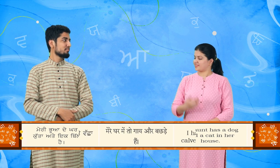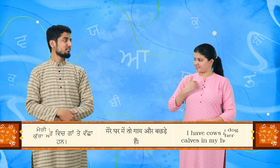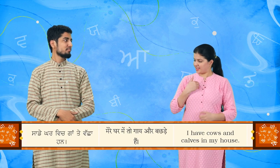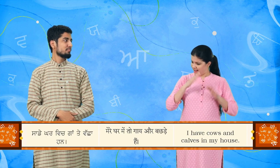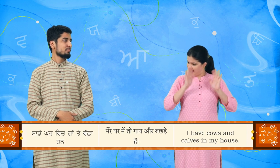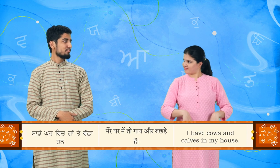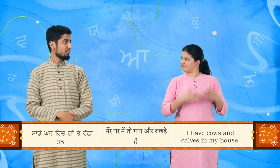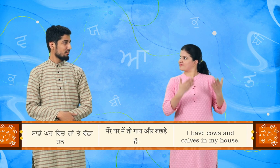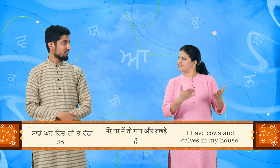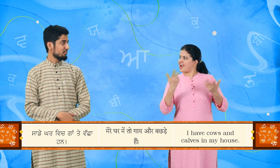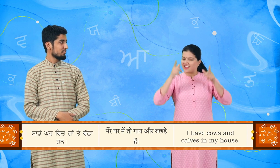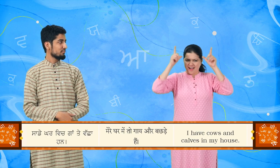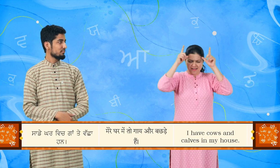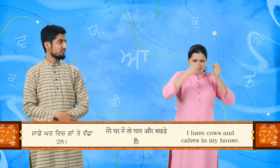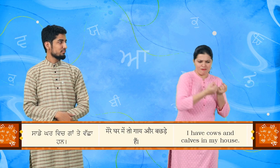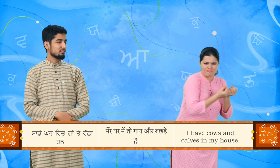साड़ी कार विच गाह दे वच्छा हन.